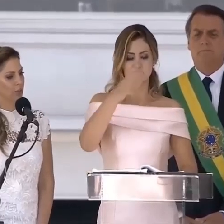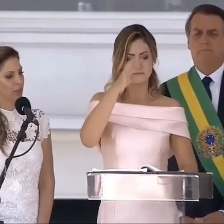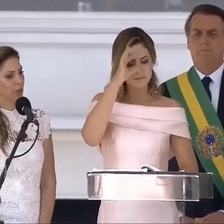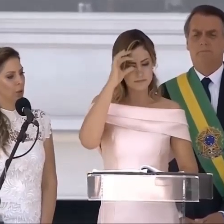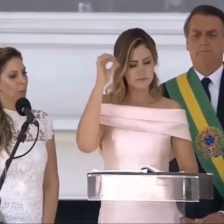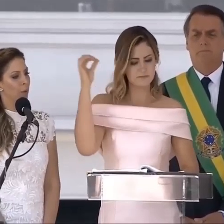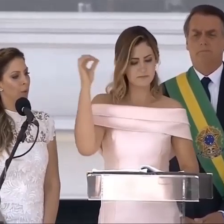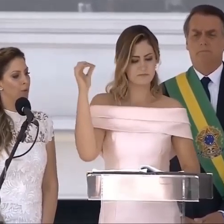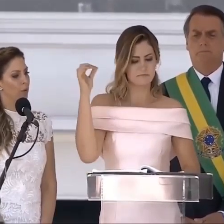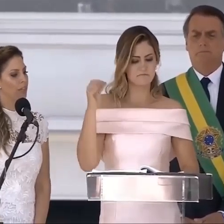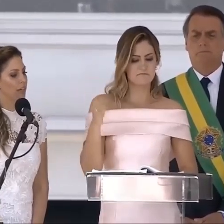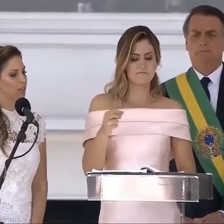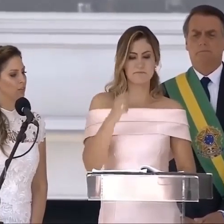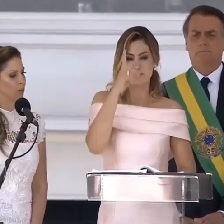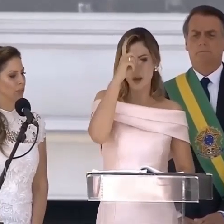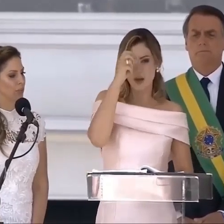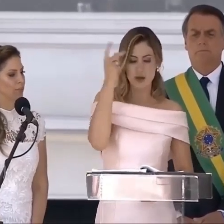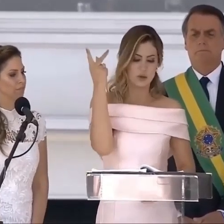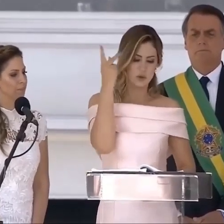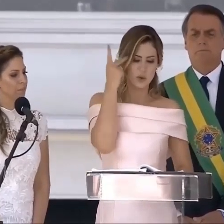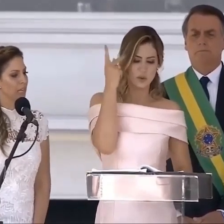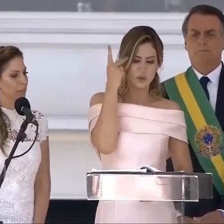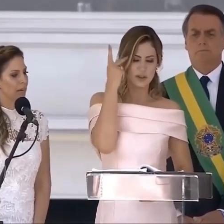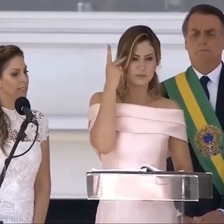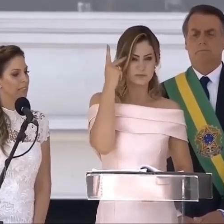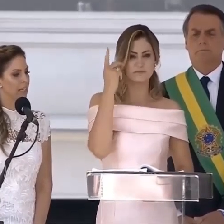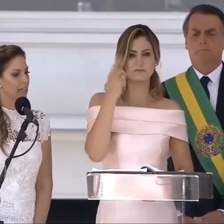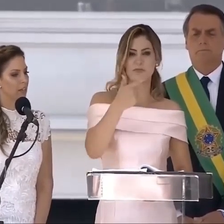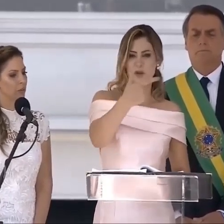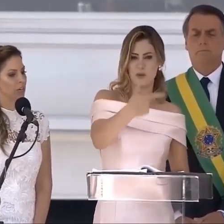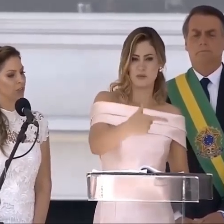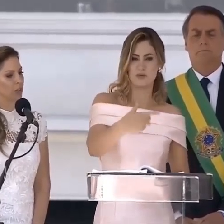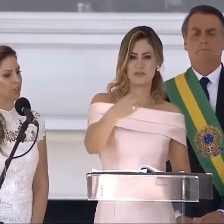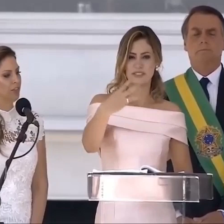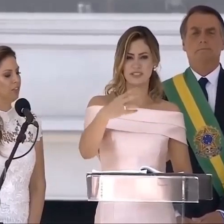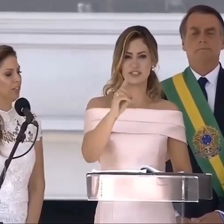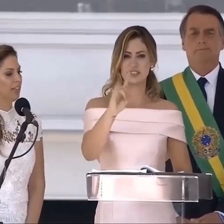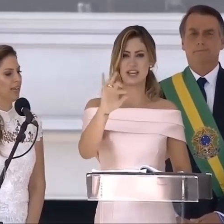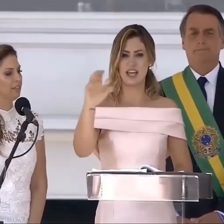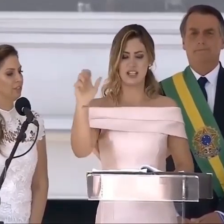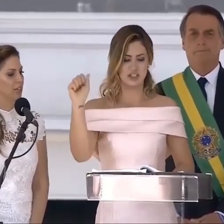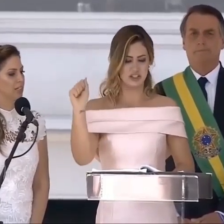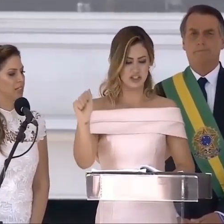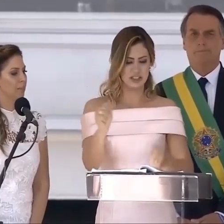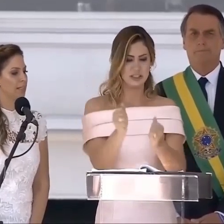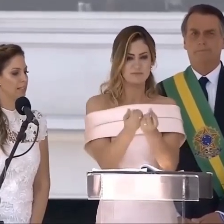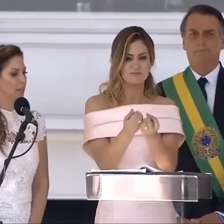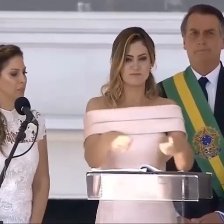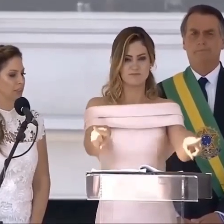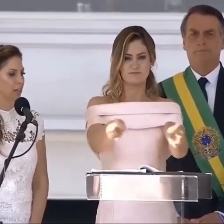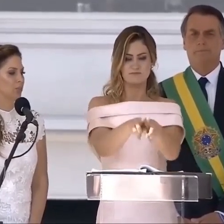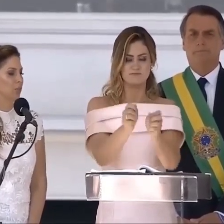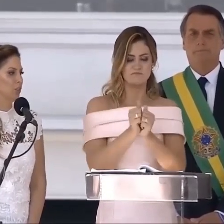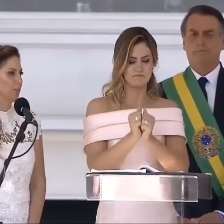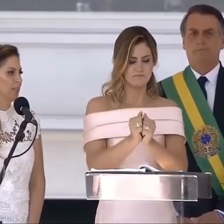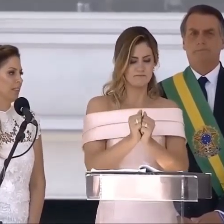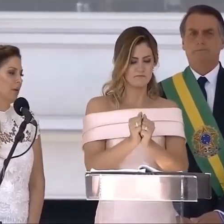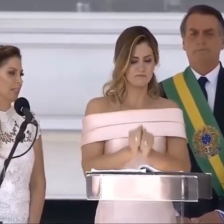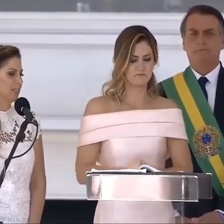por toda a ajuda e parceria durante os 23 dias que passamos dentro do hospital em São